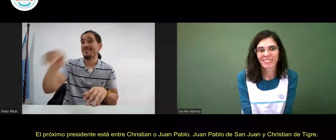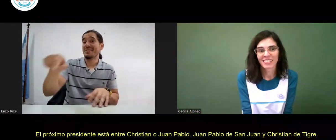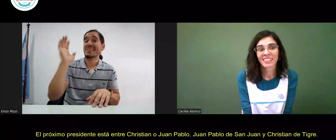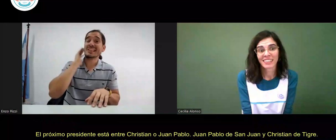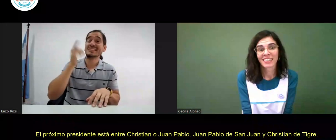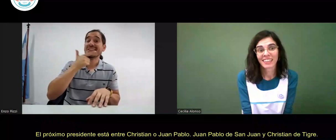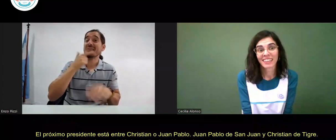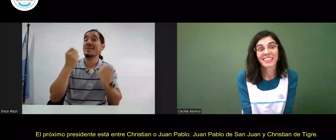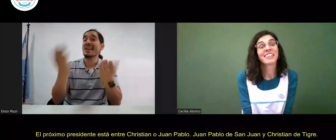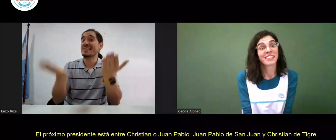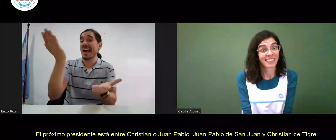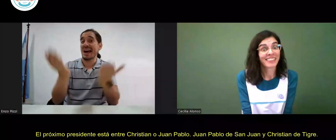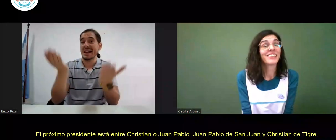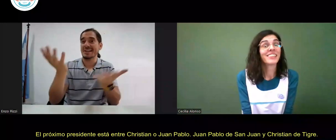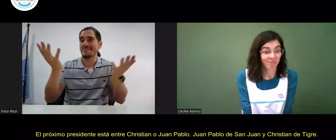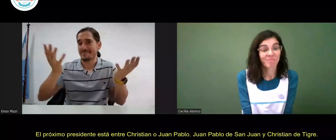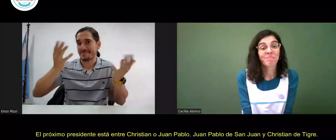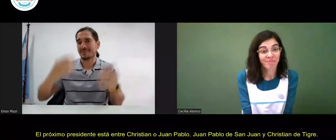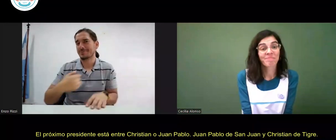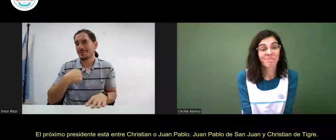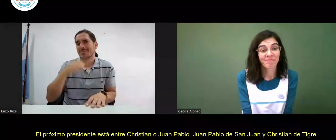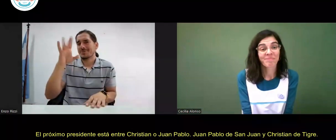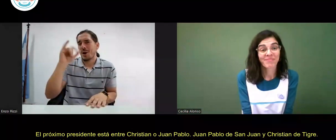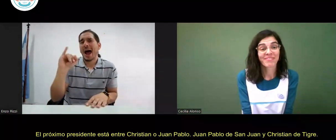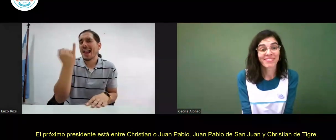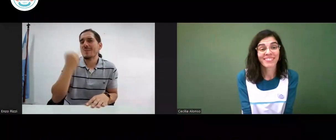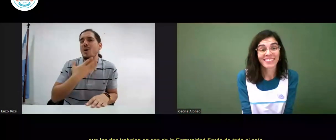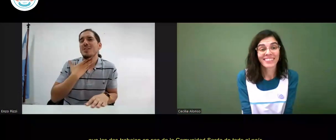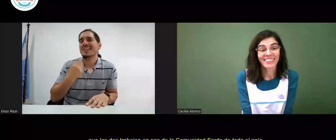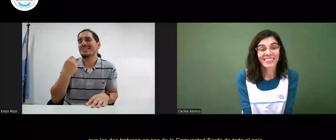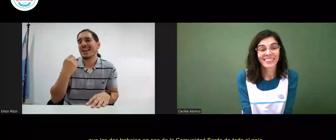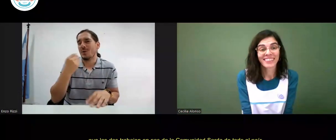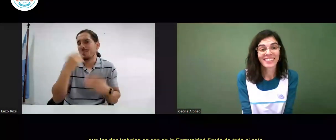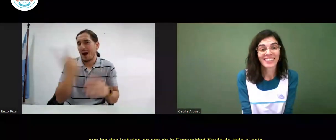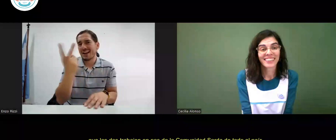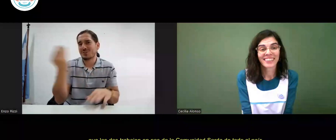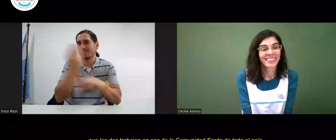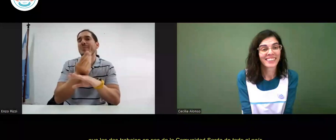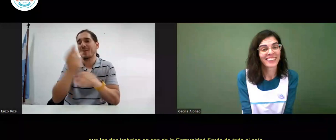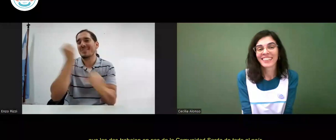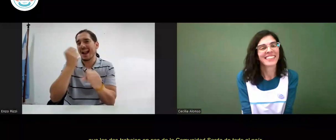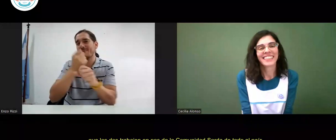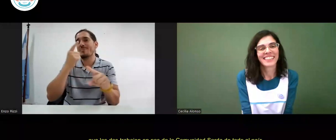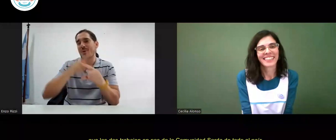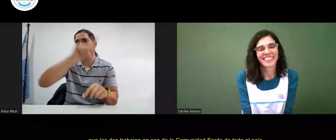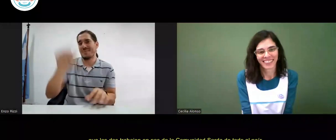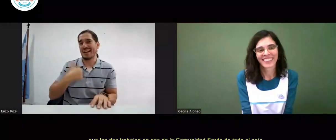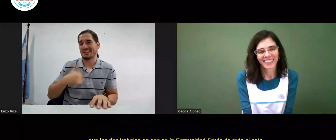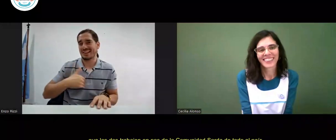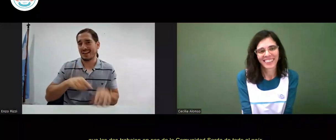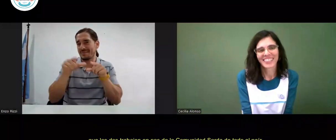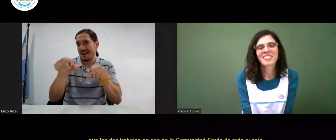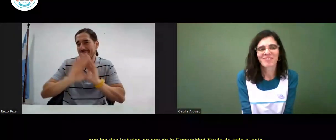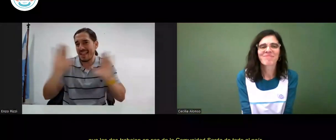veremos qué pasa el 16 de septiembre yo les deseo lo mejor a ambos candidatos y que los dos